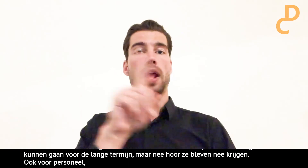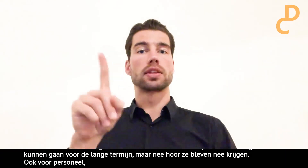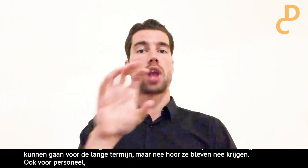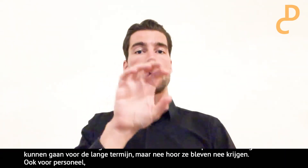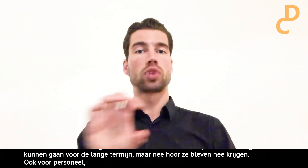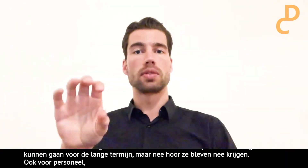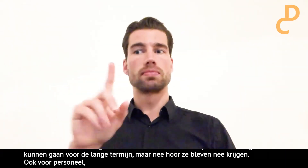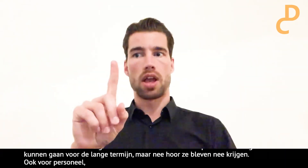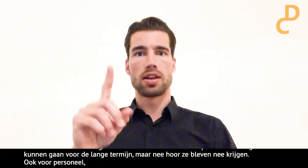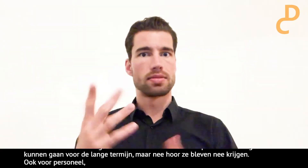Het was heel prettig.